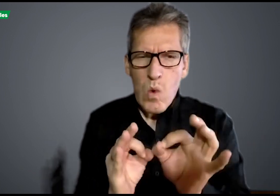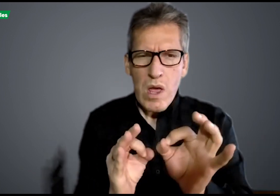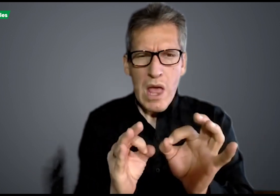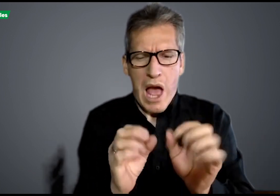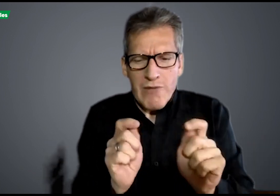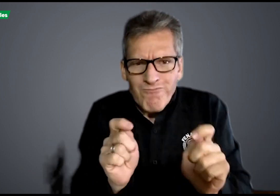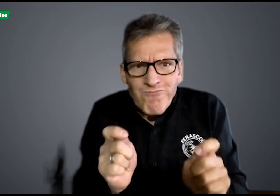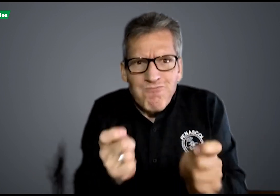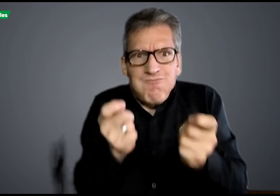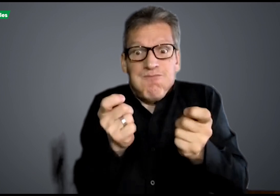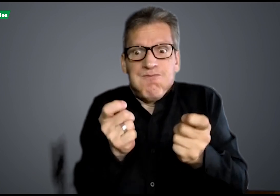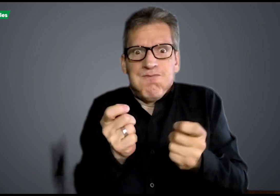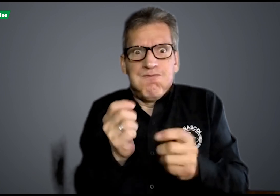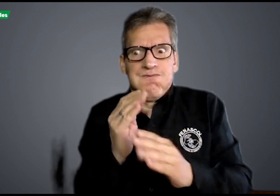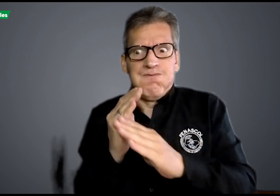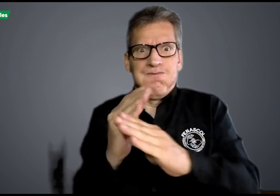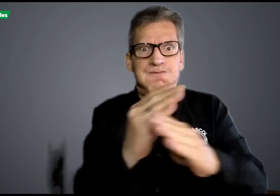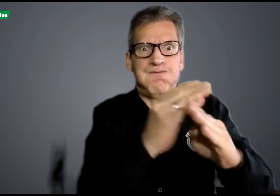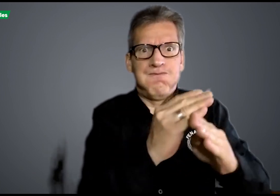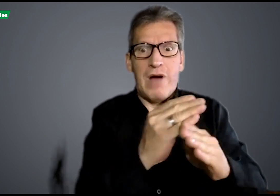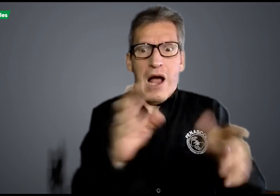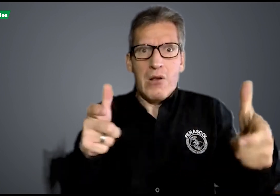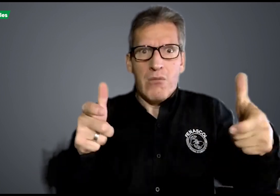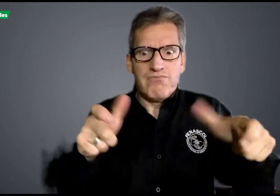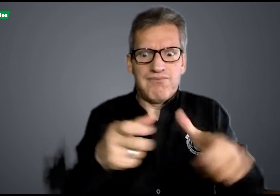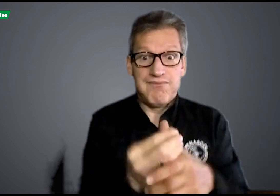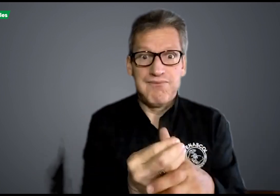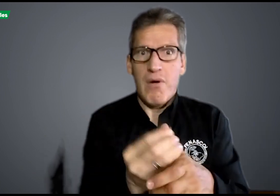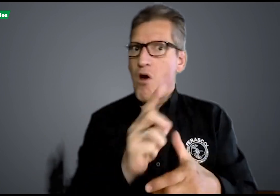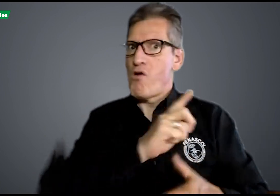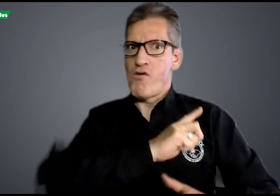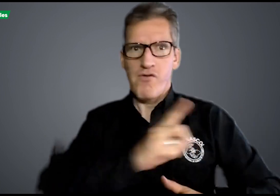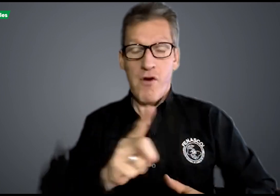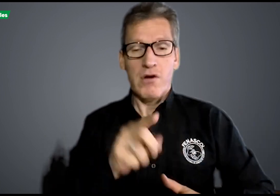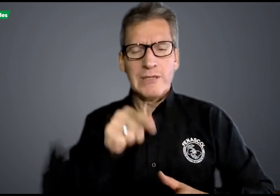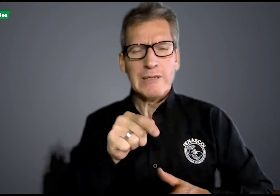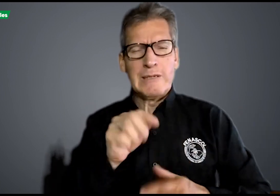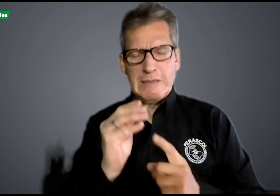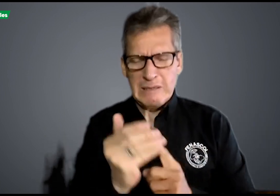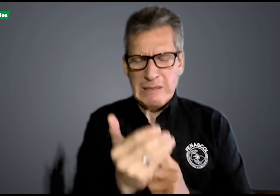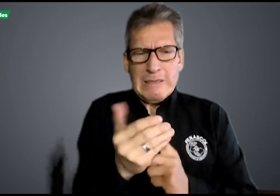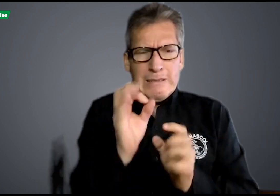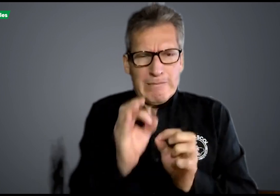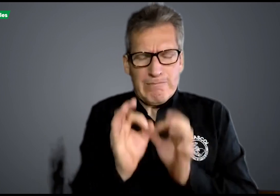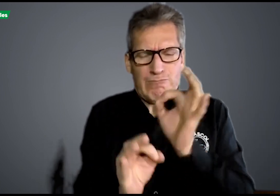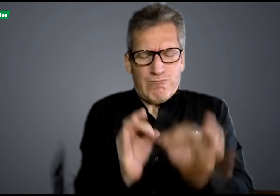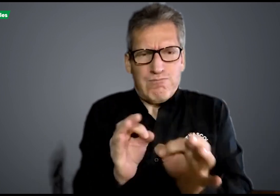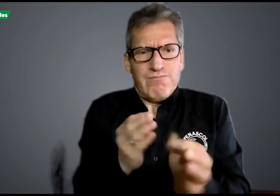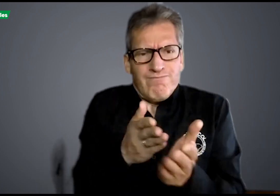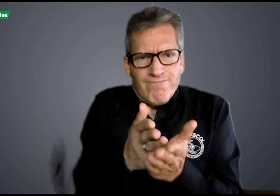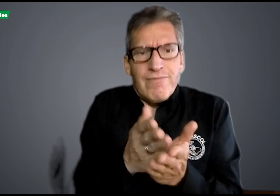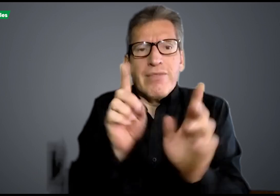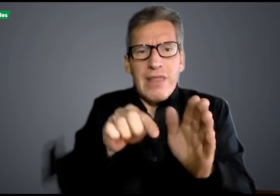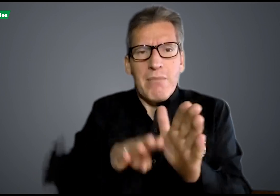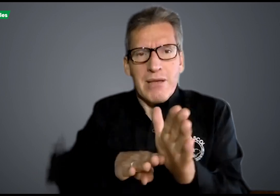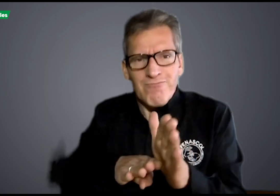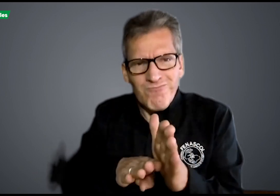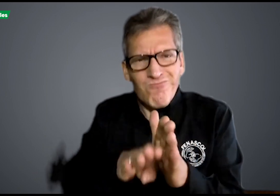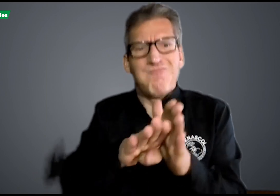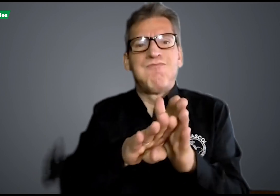cuidarlas, de salvarlas, para que no desaparezcan. Este es el propósito. También